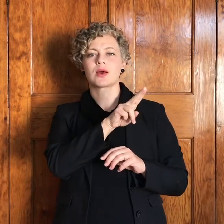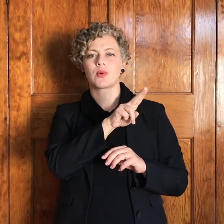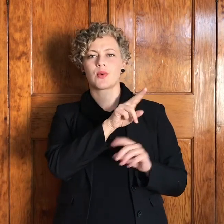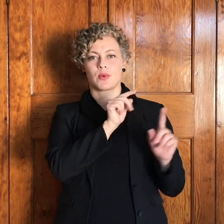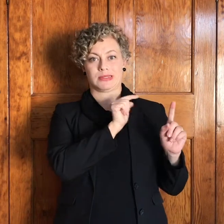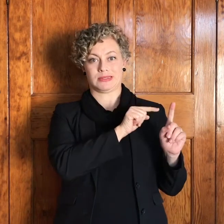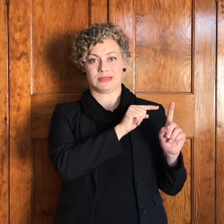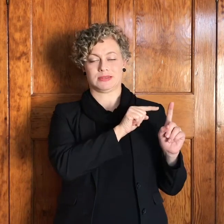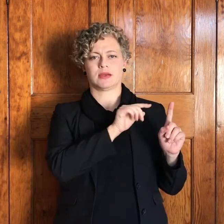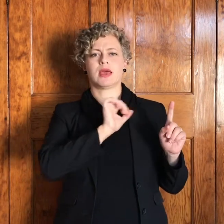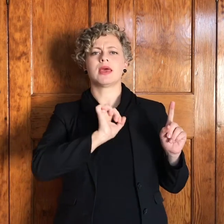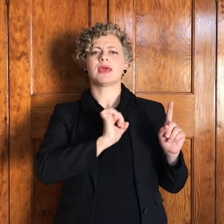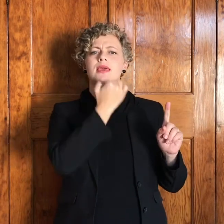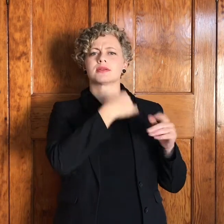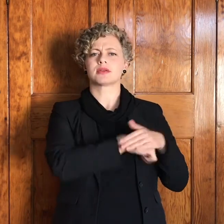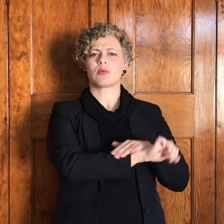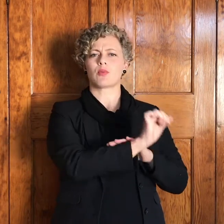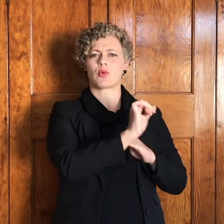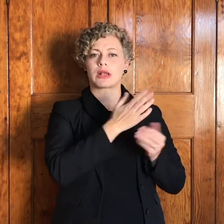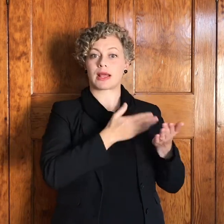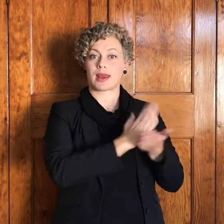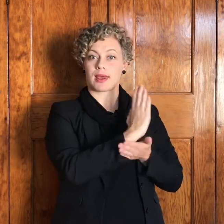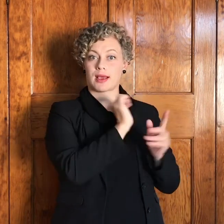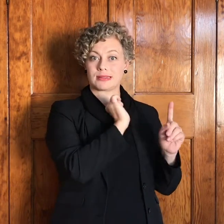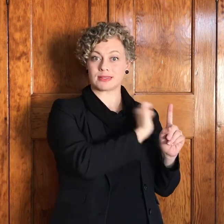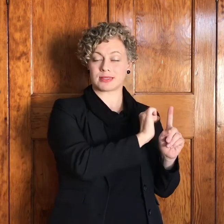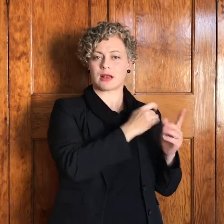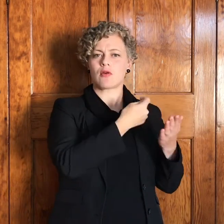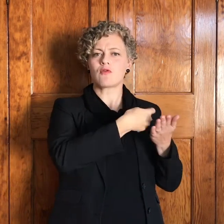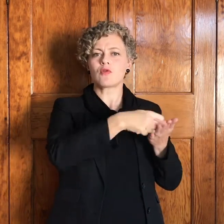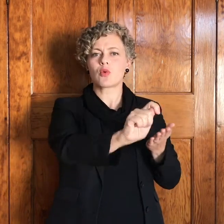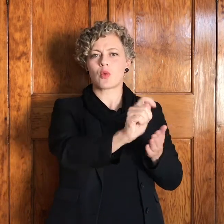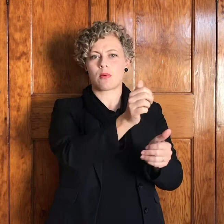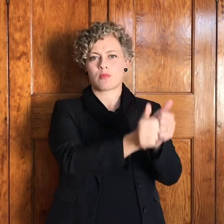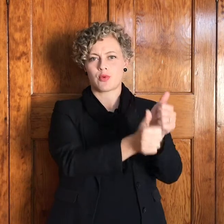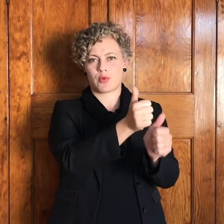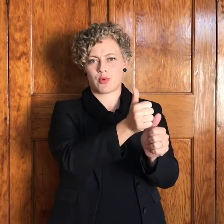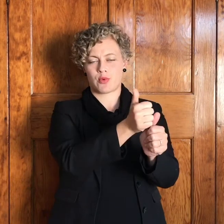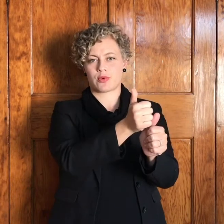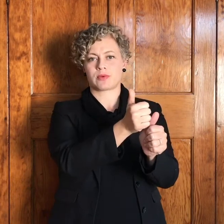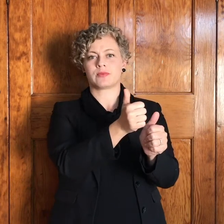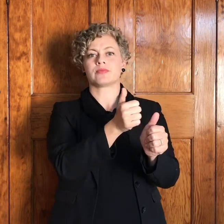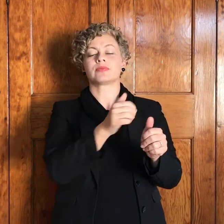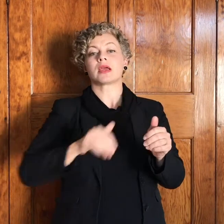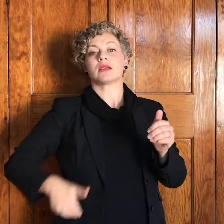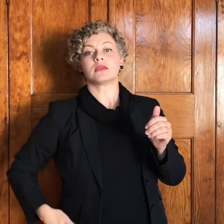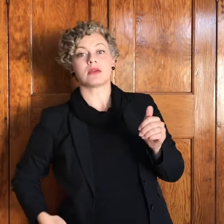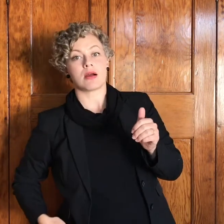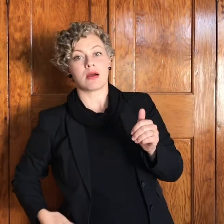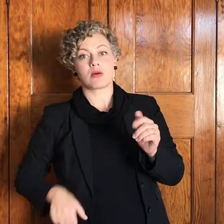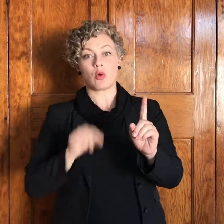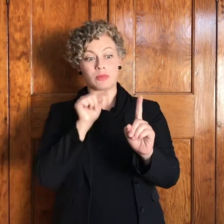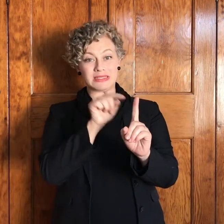recht verkoop aan sy boete. En toe bedrieg Jacob sy pa en hy steel as het ware sy broer sy